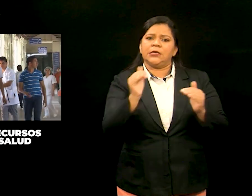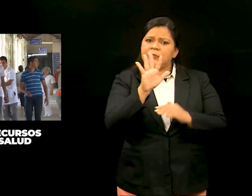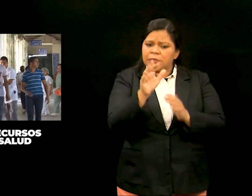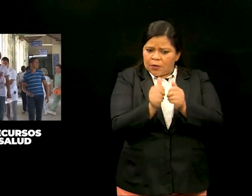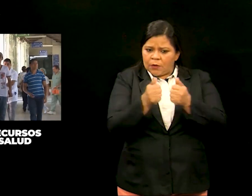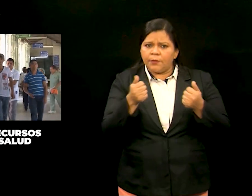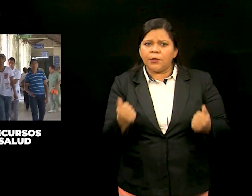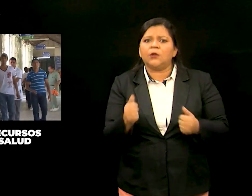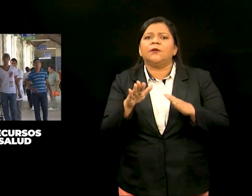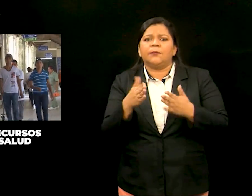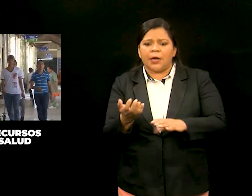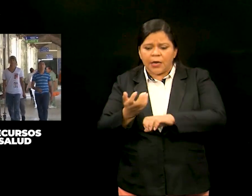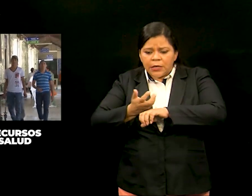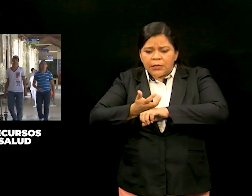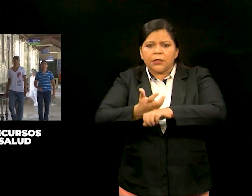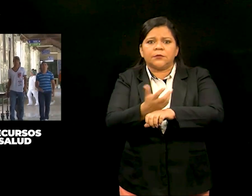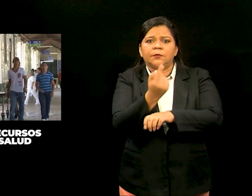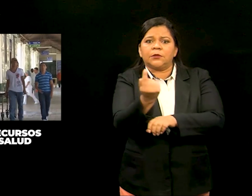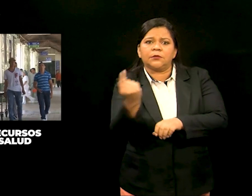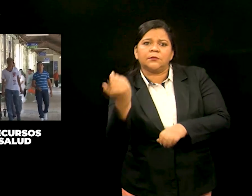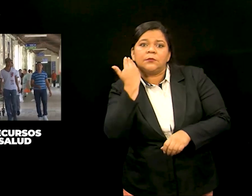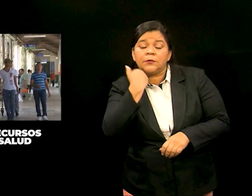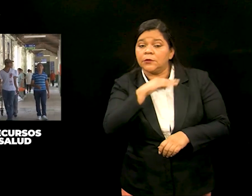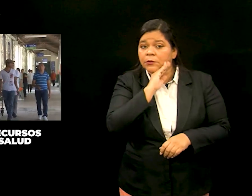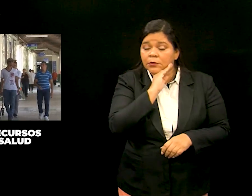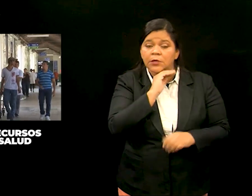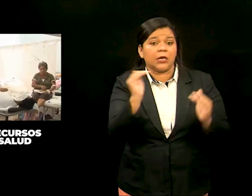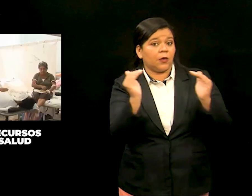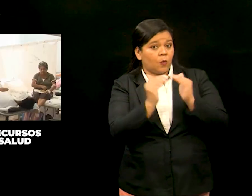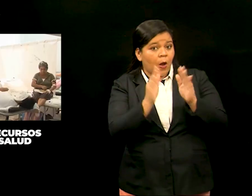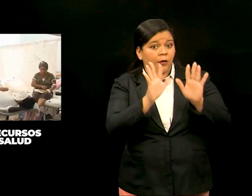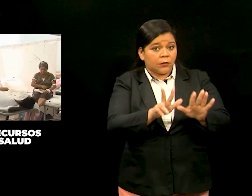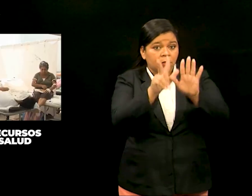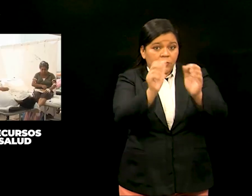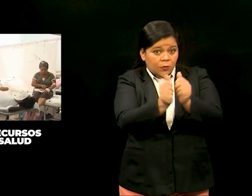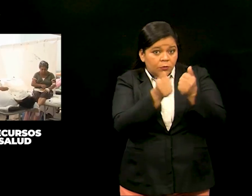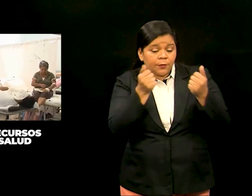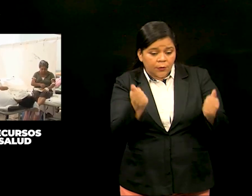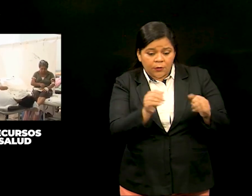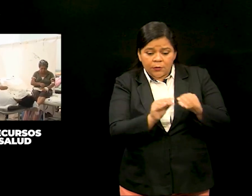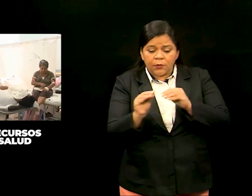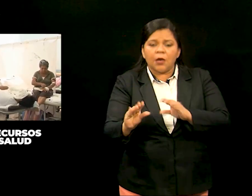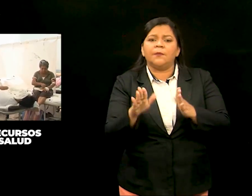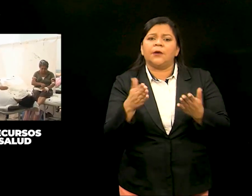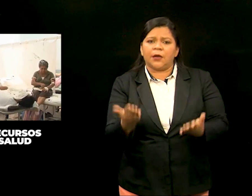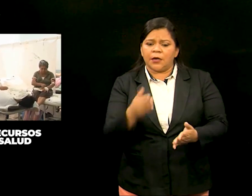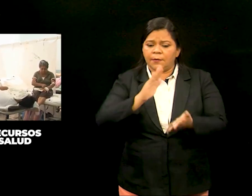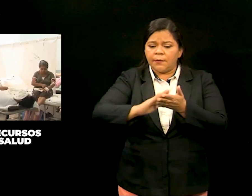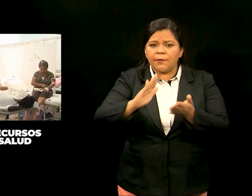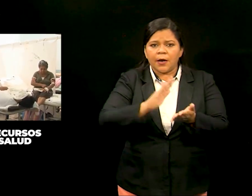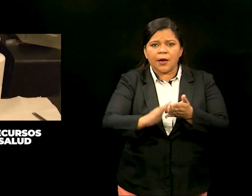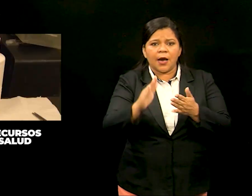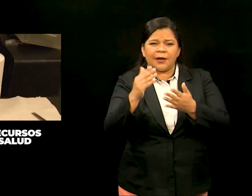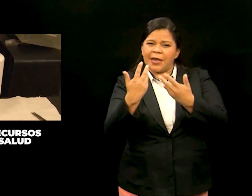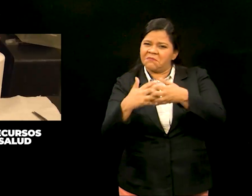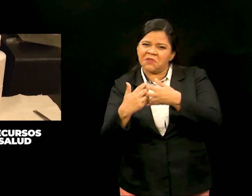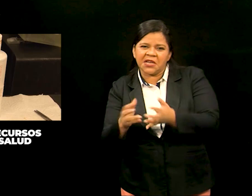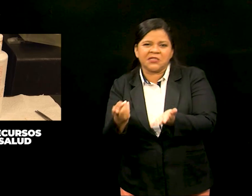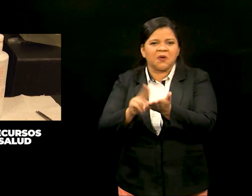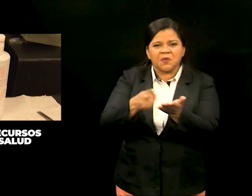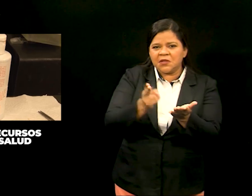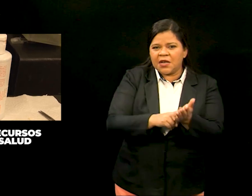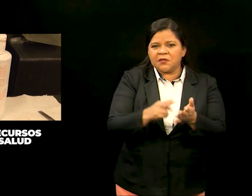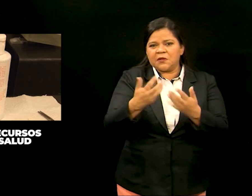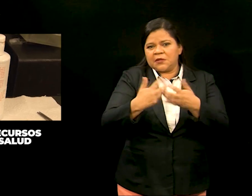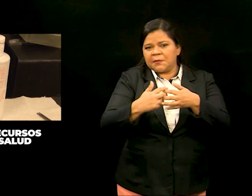para cubrir traslado de pacientes. Además, 18 millones se destinan para el pago de obligaciones de proveedores del